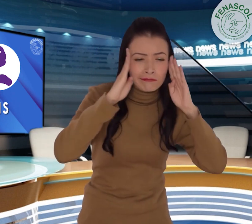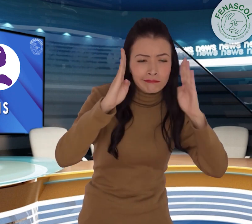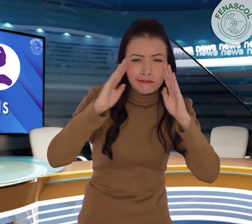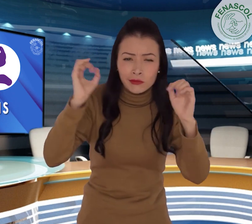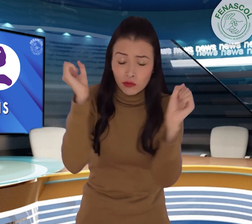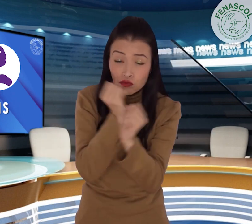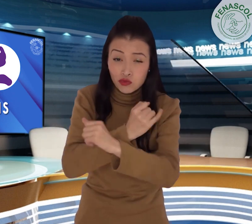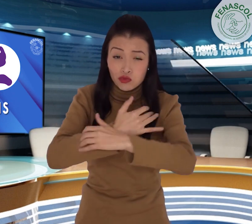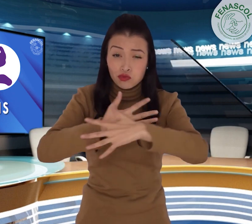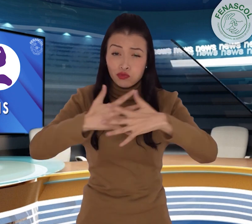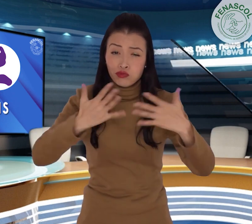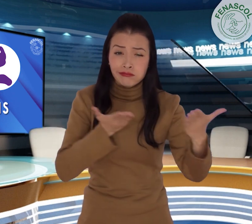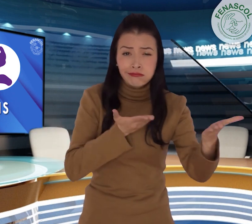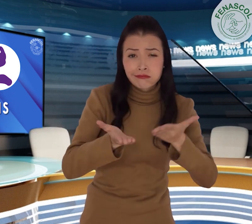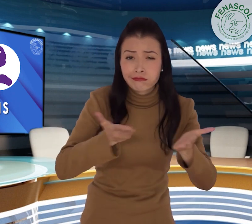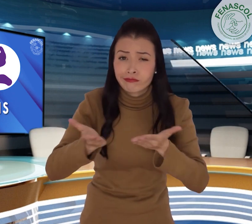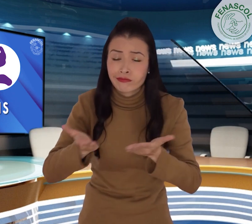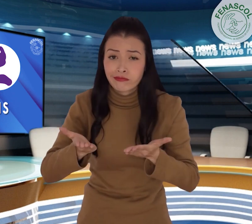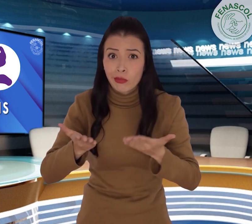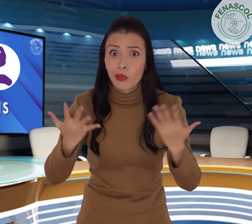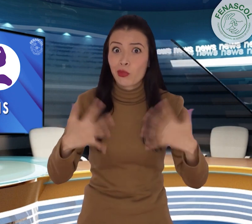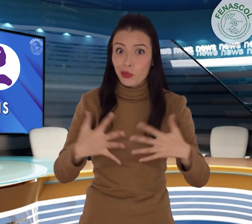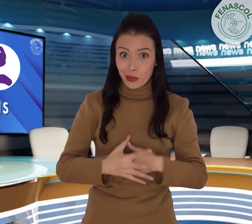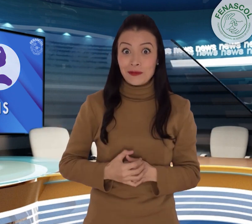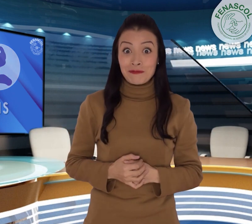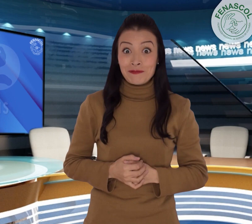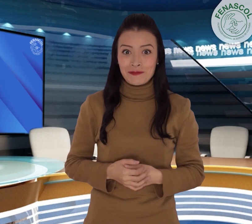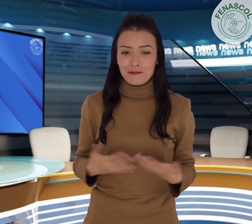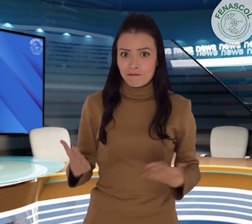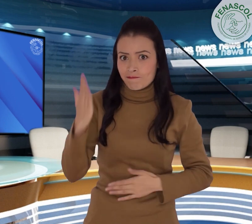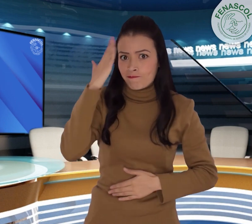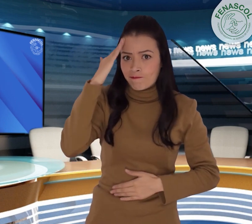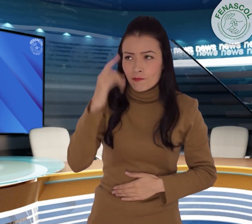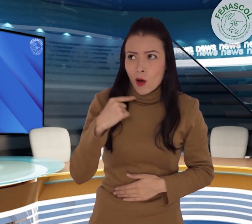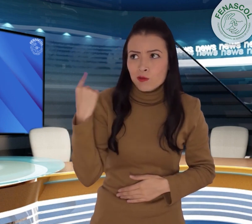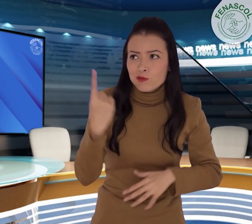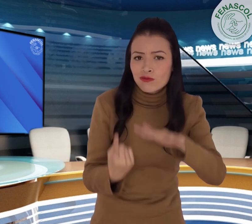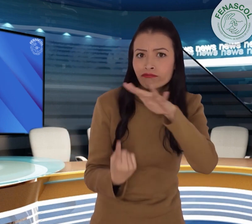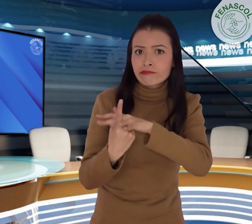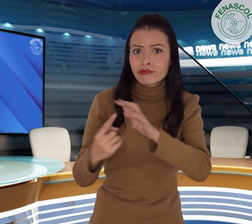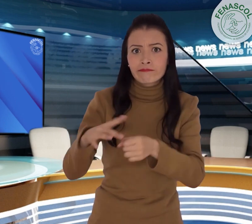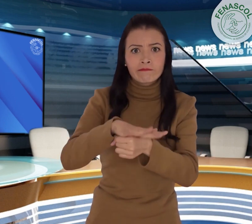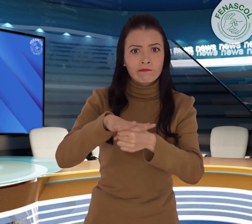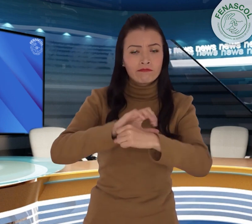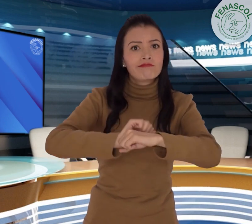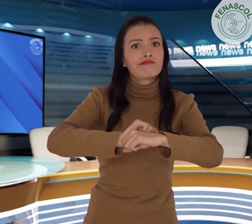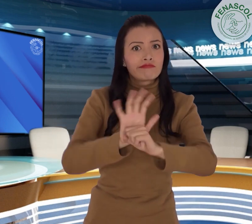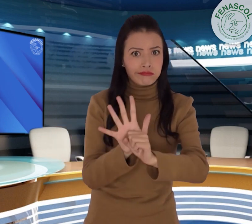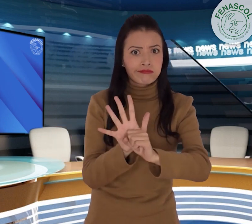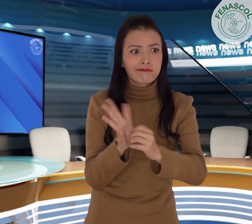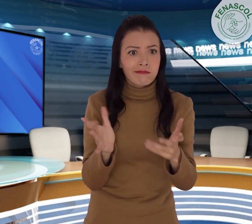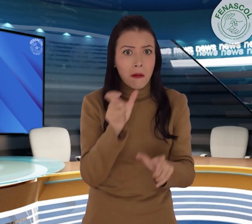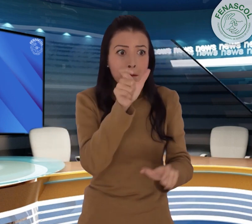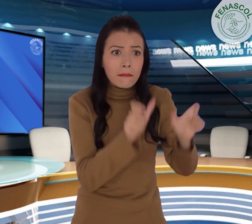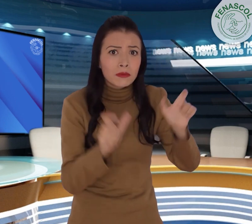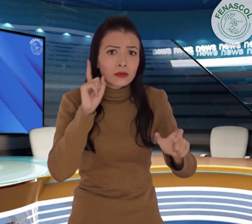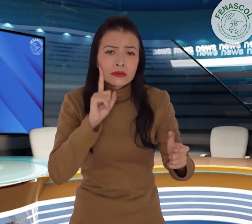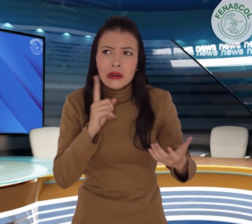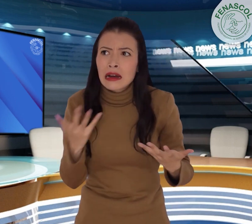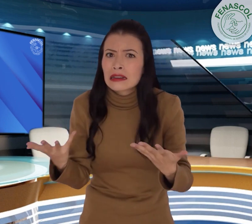líneas Relevo de Llamadas y Ciel. En el marco de la pandemia COVID-19, Centro de Relevo ha